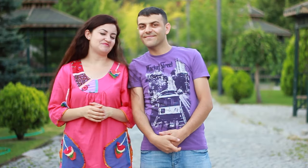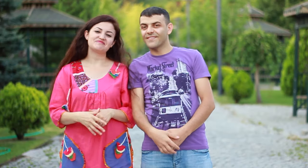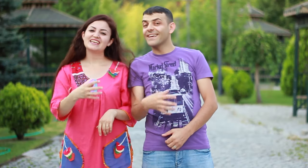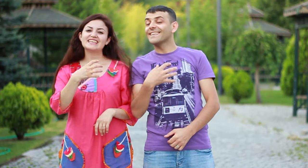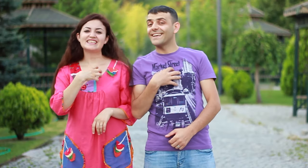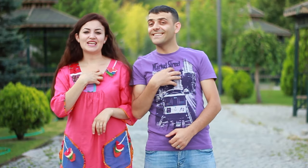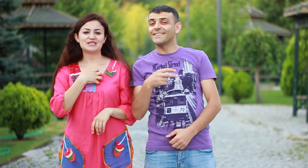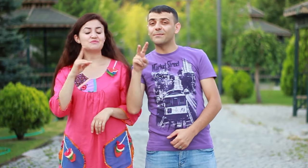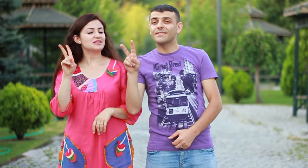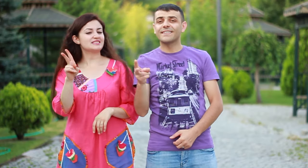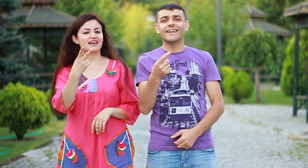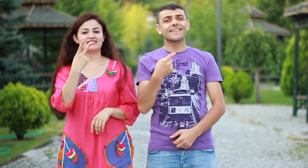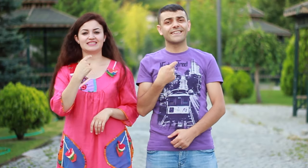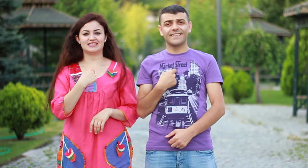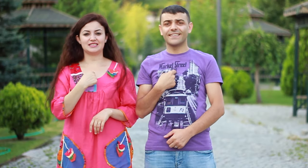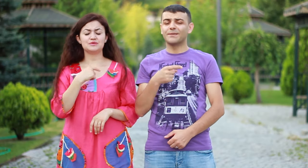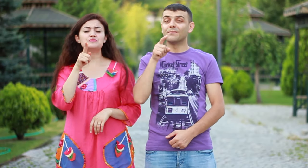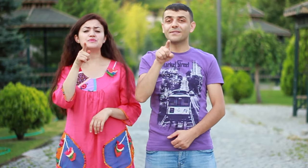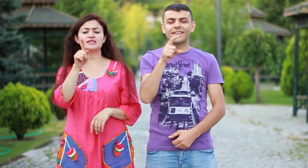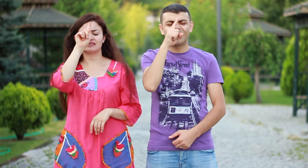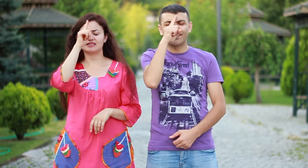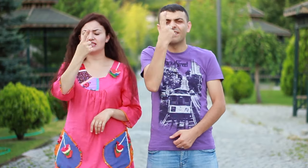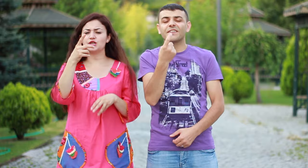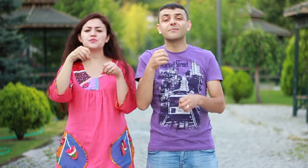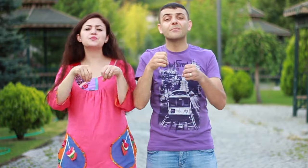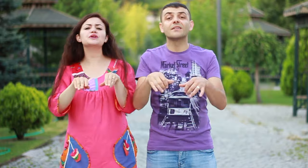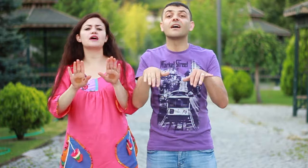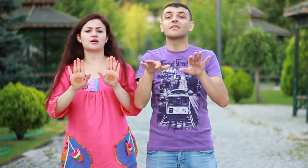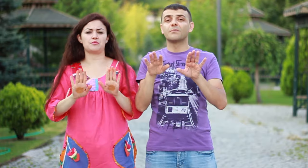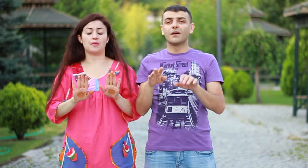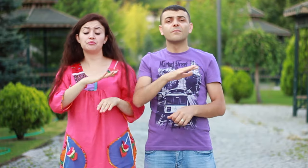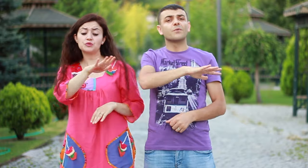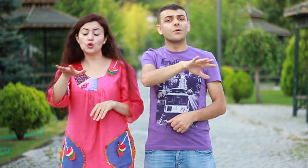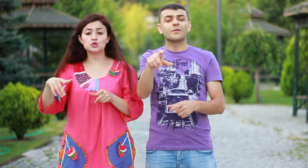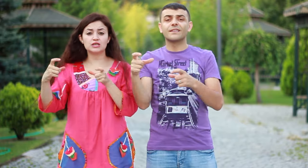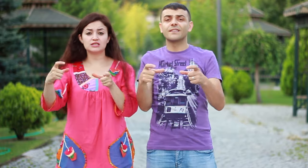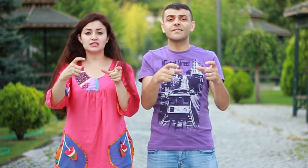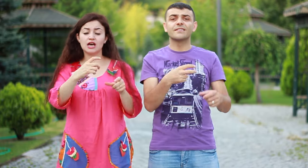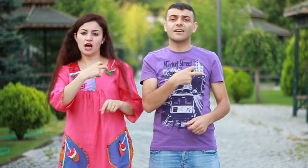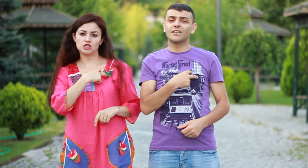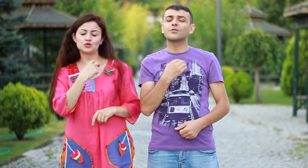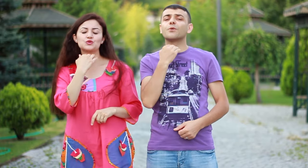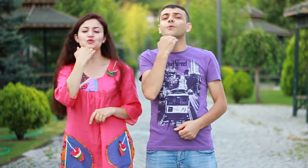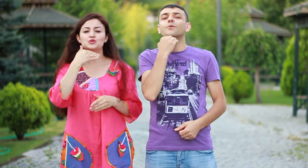Kendimi terk ederim seni yarın bırakmam Dört yanı aşk dolu